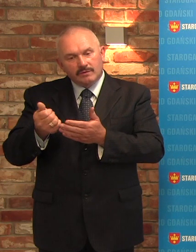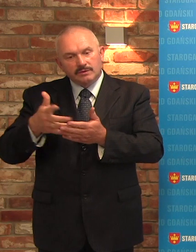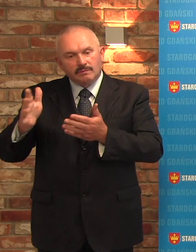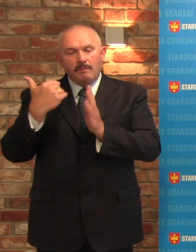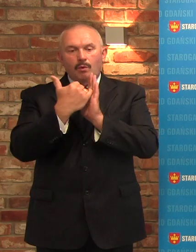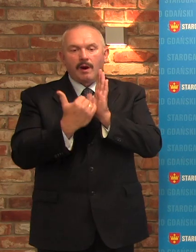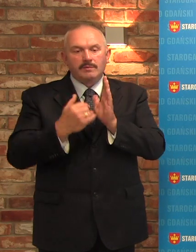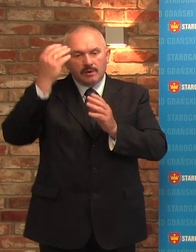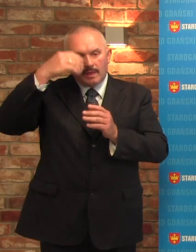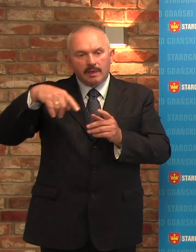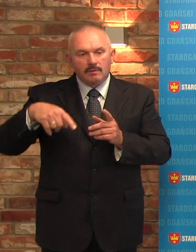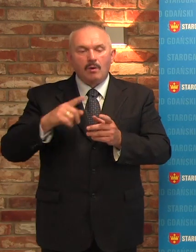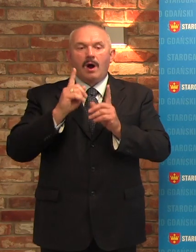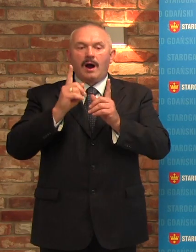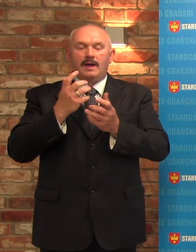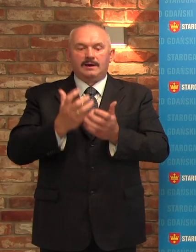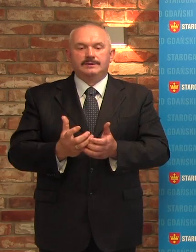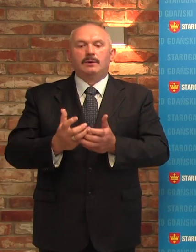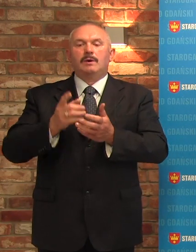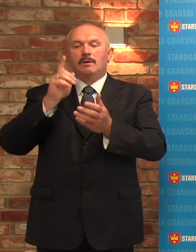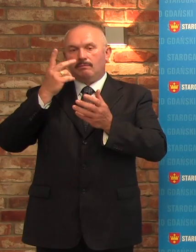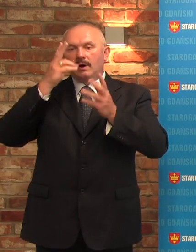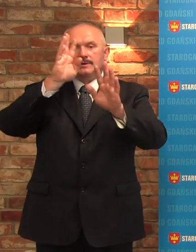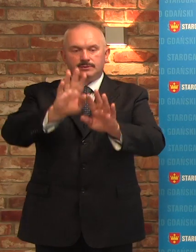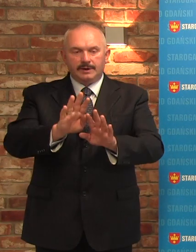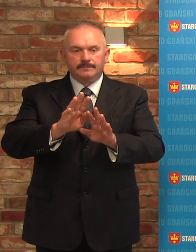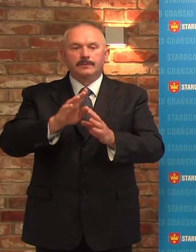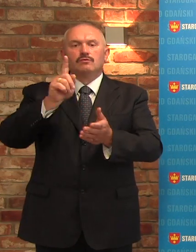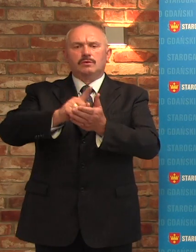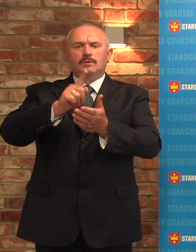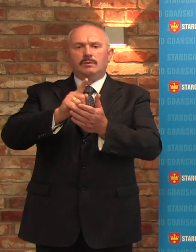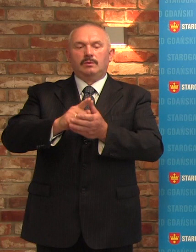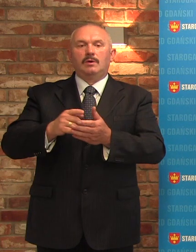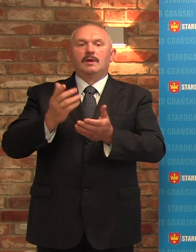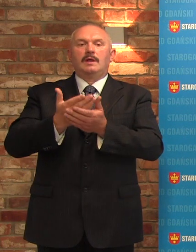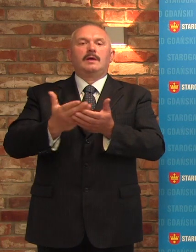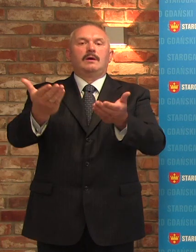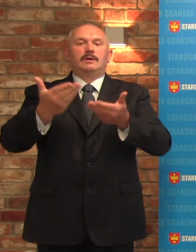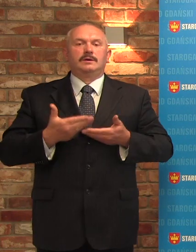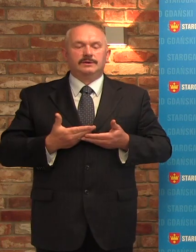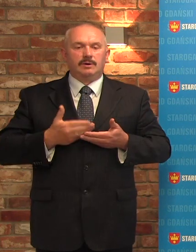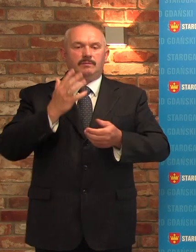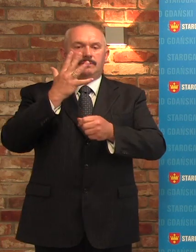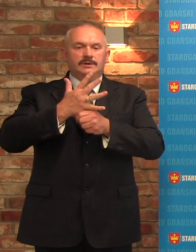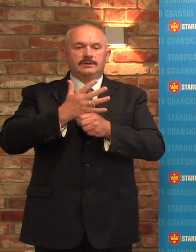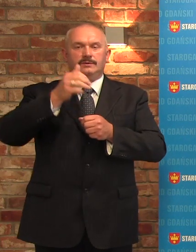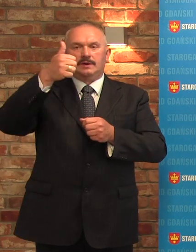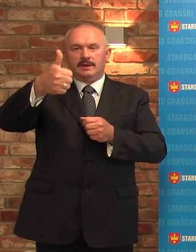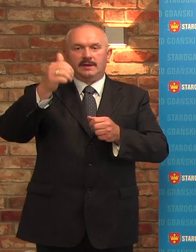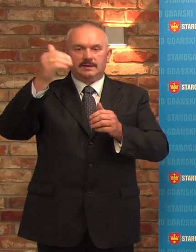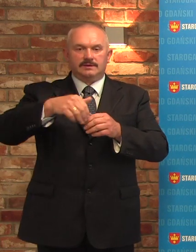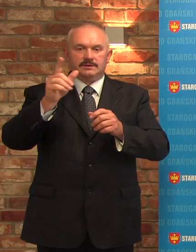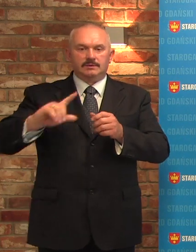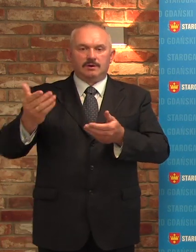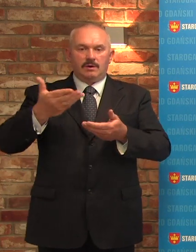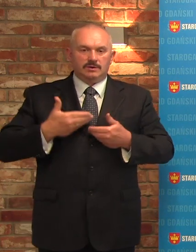Chciał natomiast wykazać osiągnięcie w tej odmianie piłki nożnej i z tego tytułu otrzymać 51 tysięcy złotych. Nie wiem, czy była to próba manipulacji,